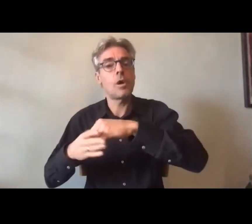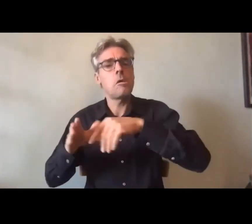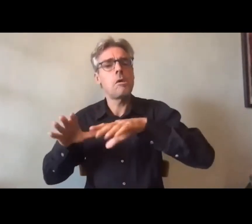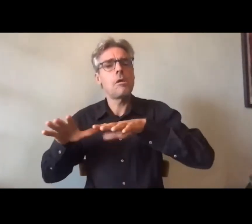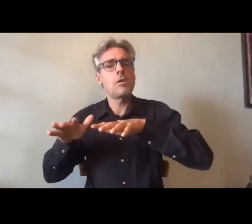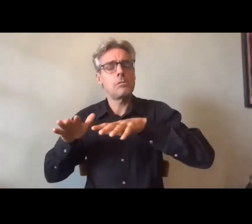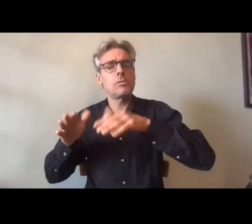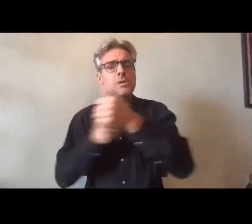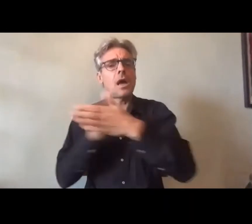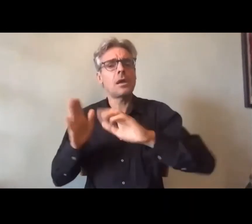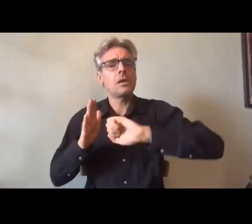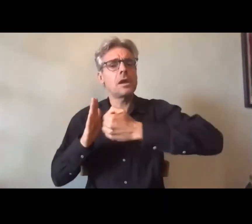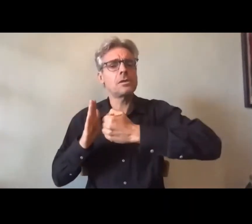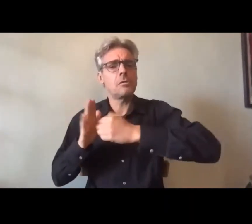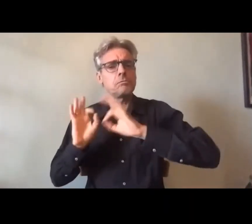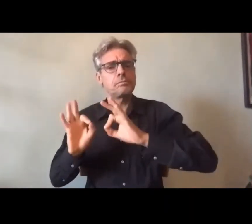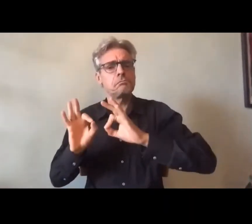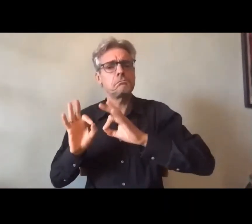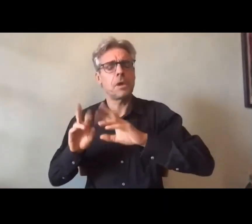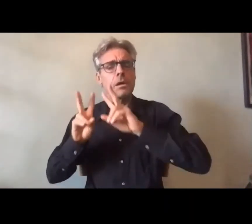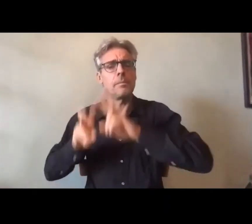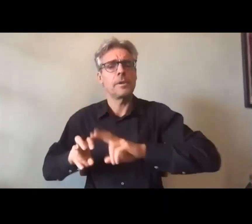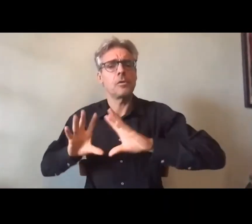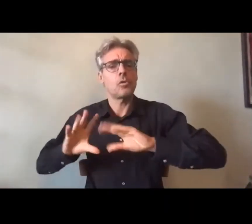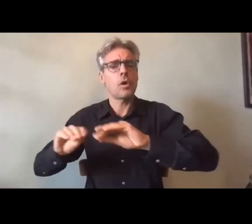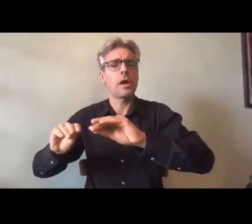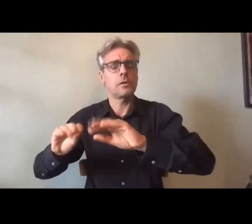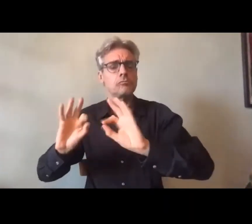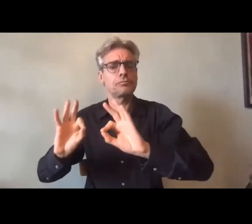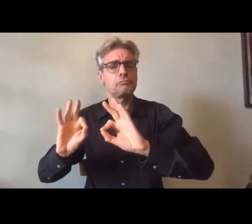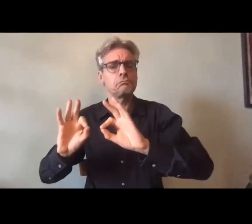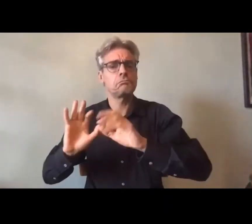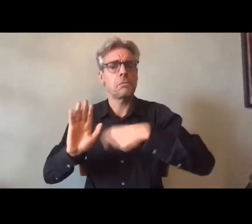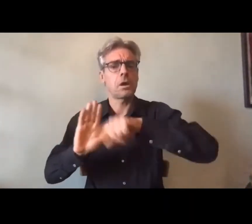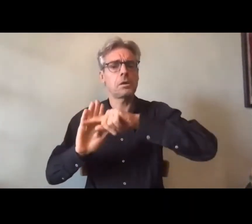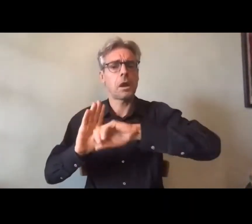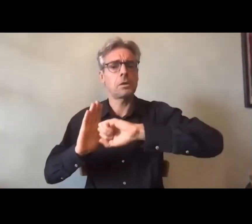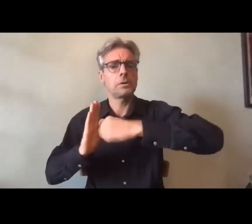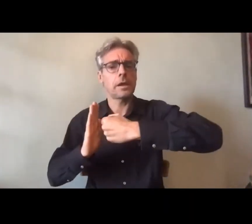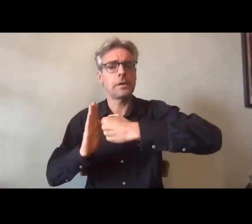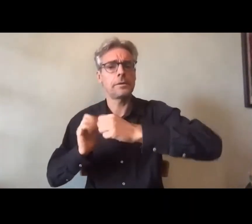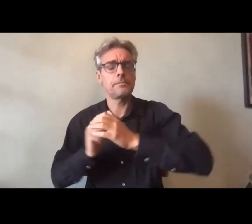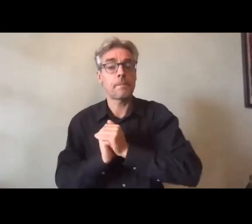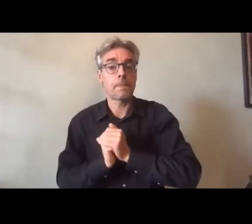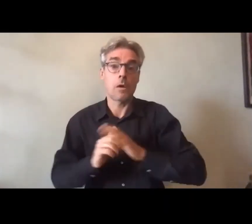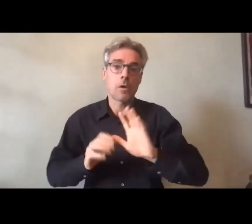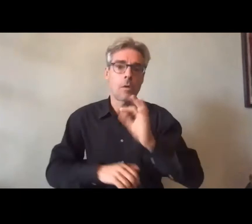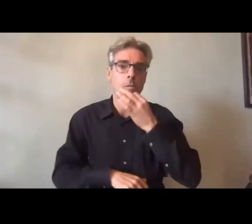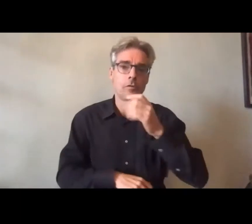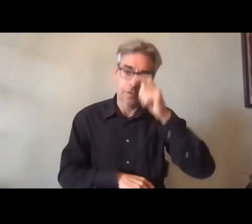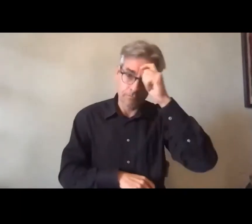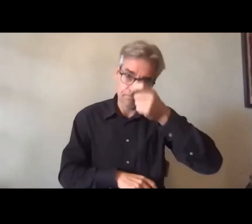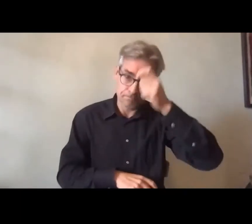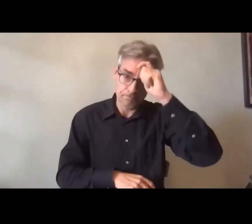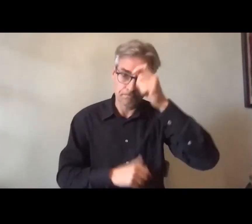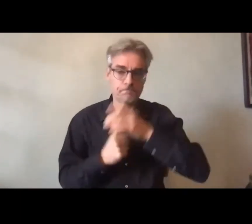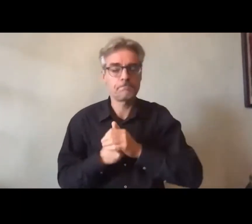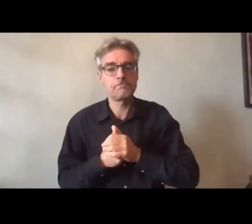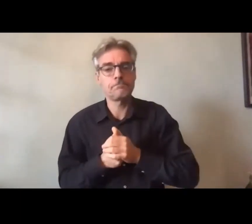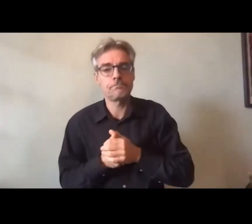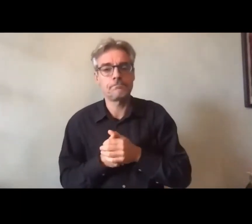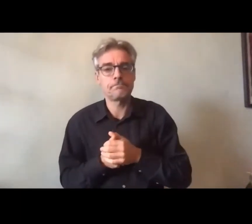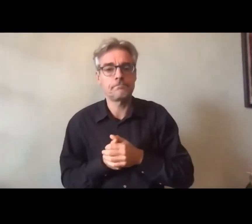ce qu'a présenté Philippe est très exigeant et je voudrais saluer là l